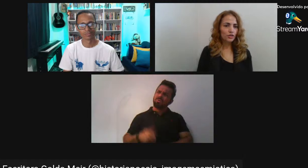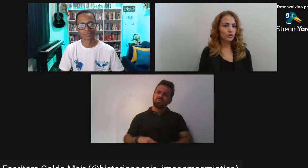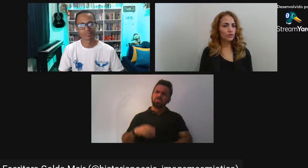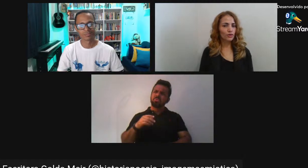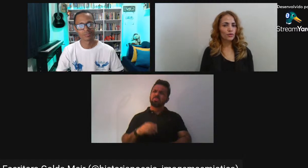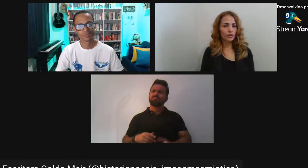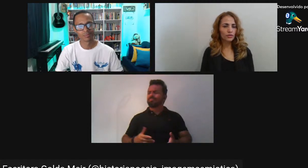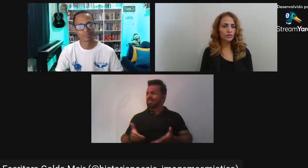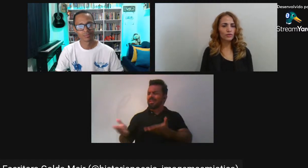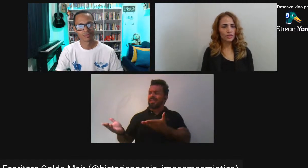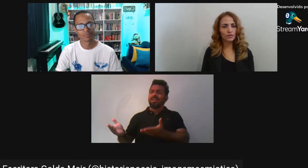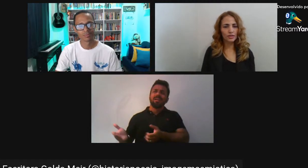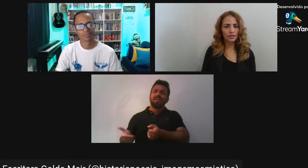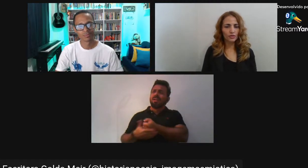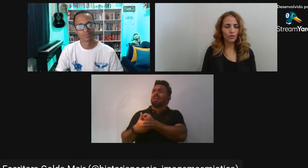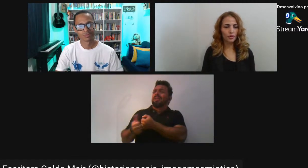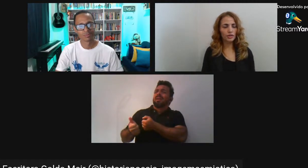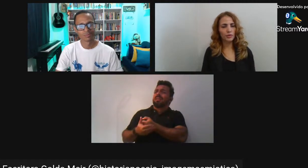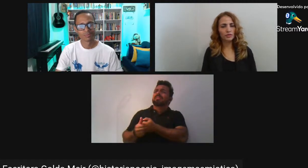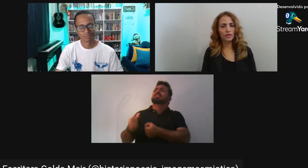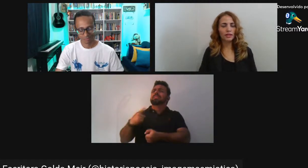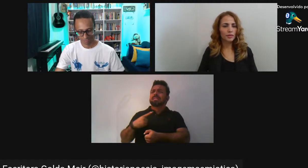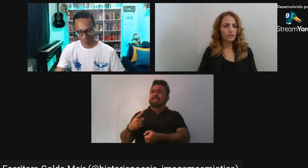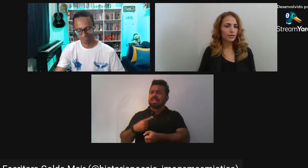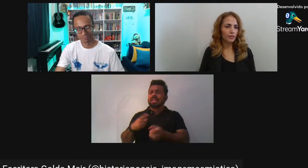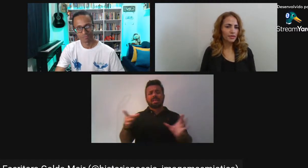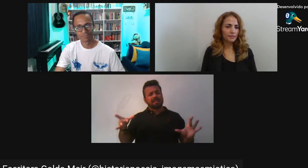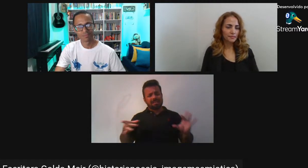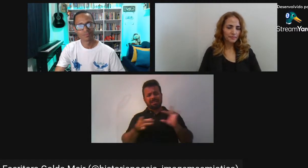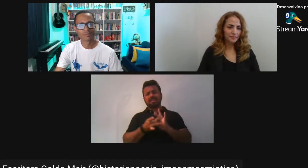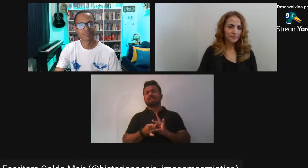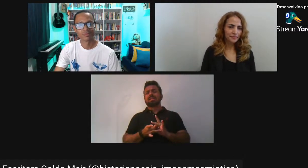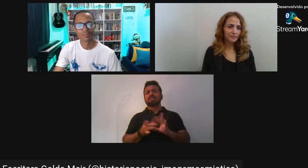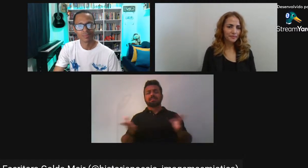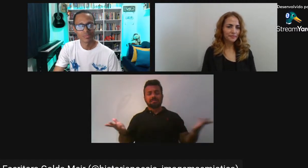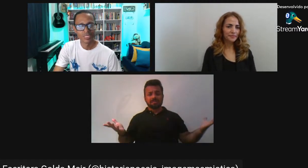E a gente constrói os contextos Com decisões Que a gente toma A respeito De determinados temas